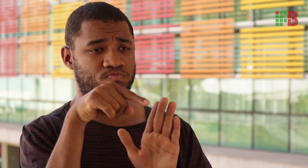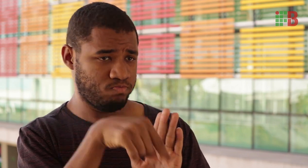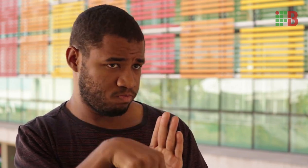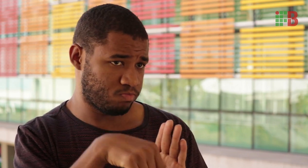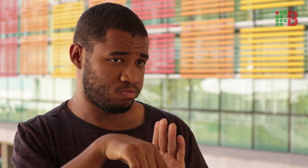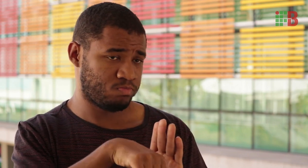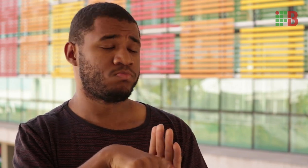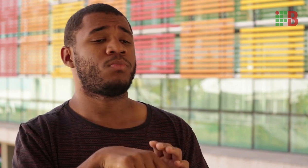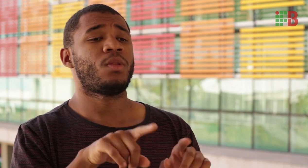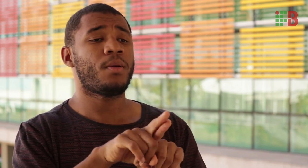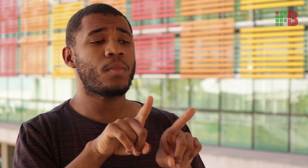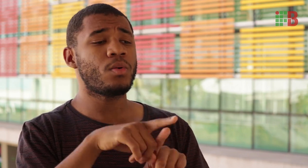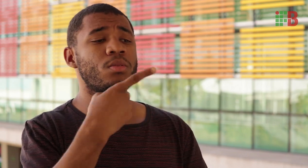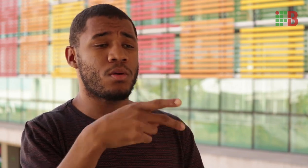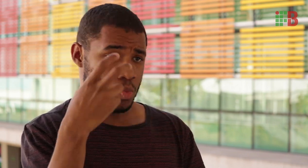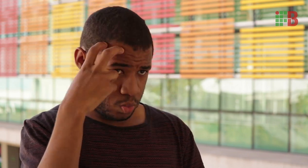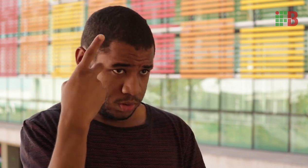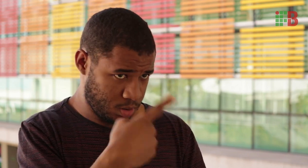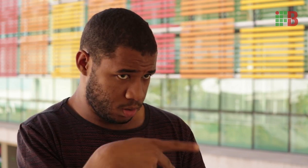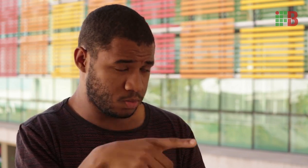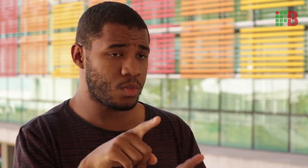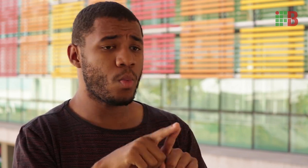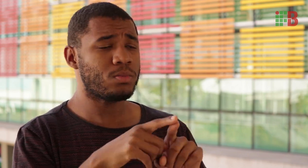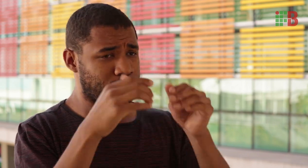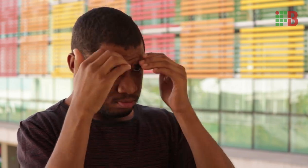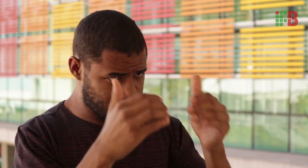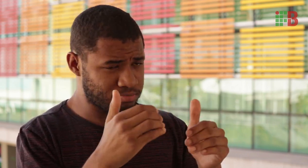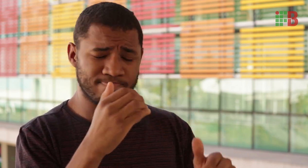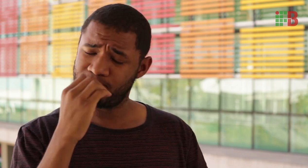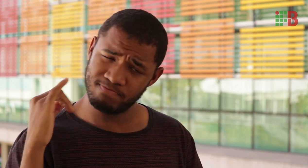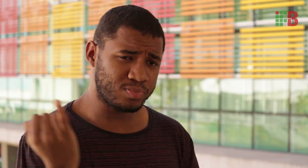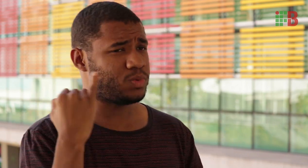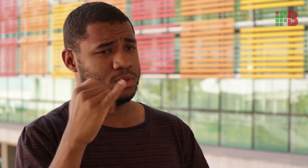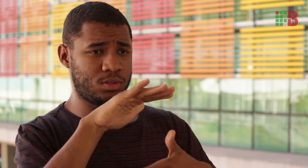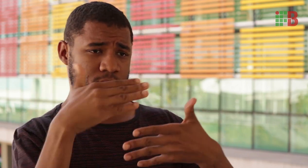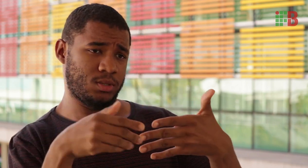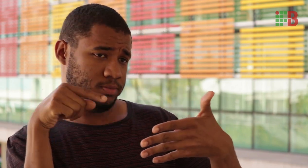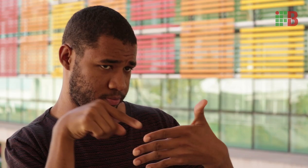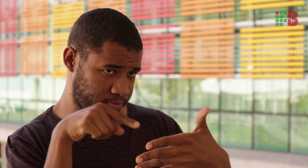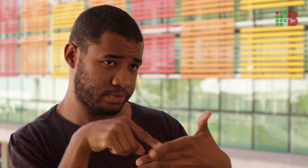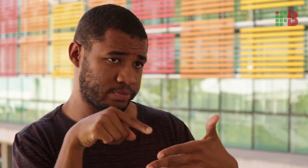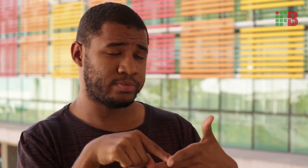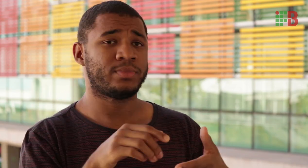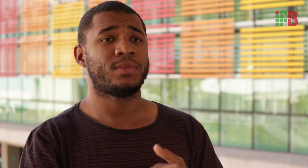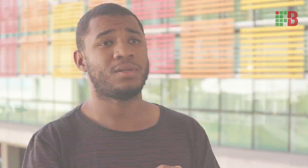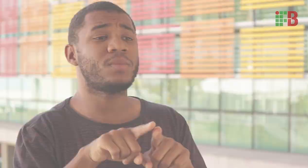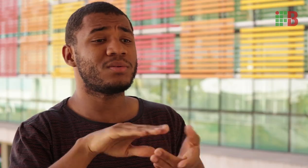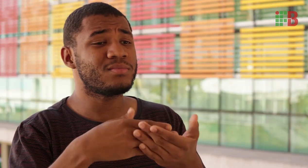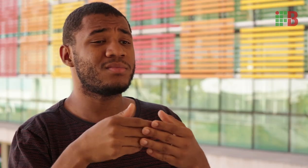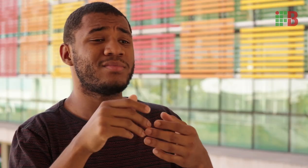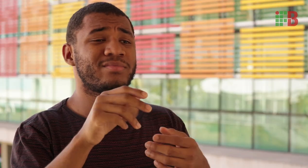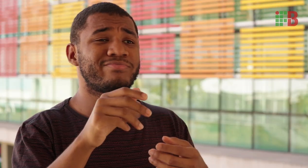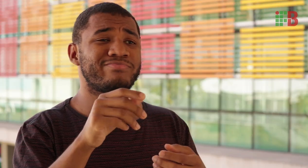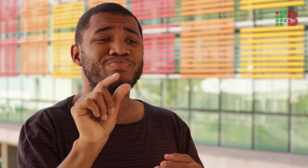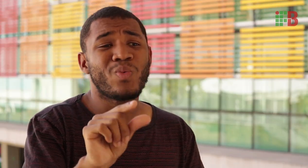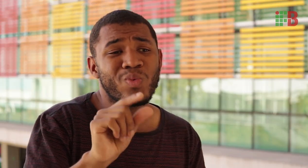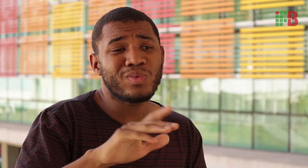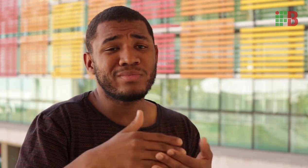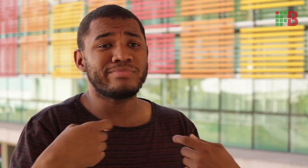surda, o respeito à cultura surda, é muito importante, a língua de sinais. Algumas questões, falta